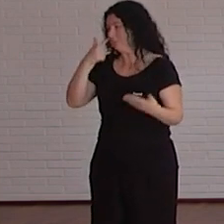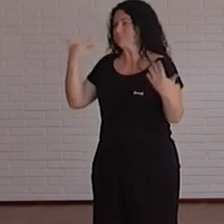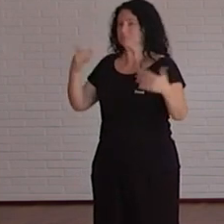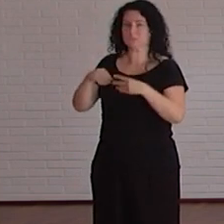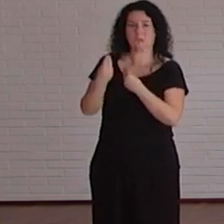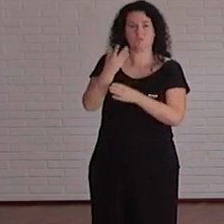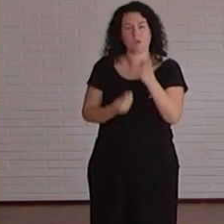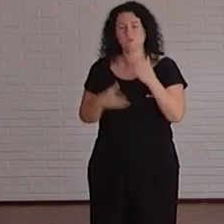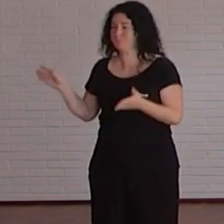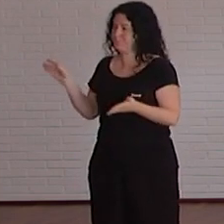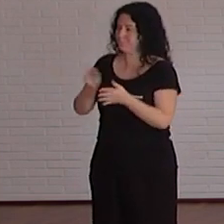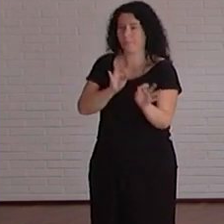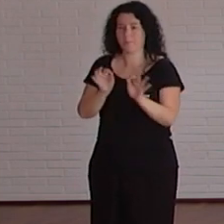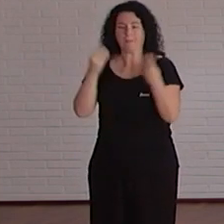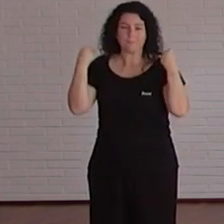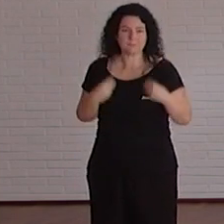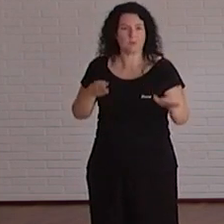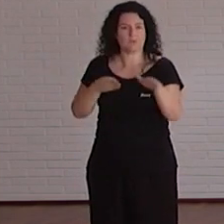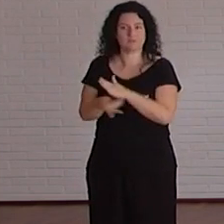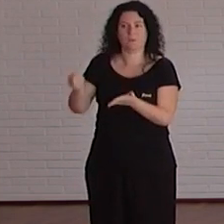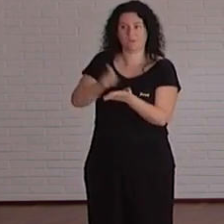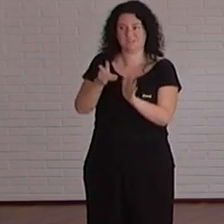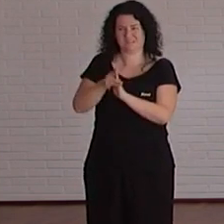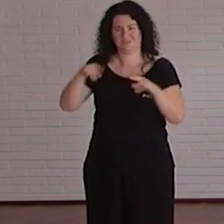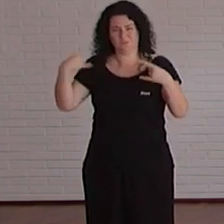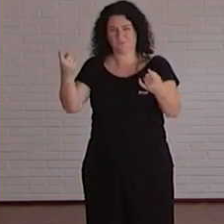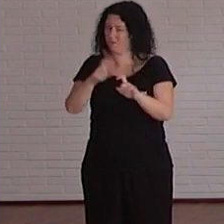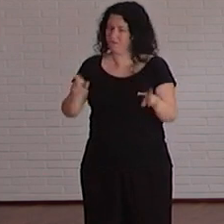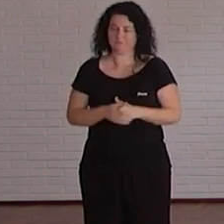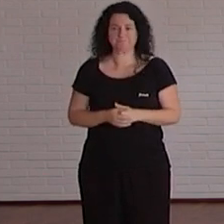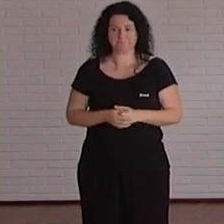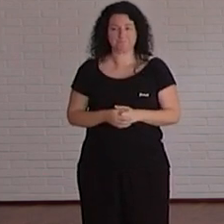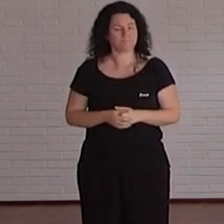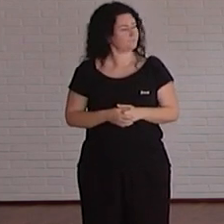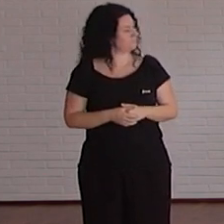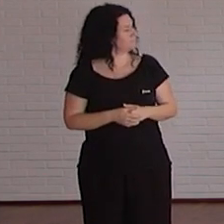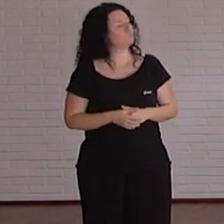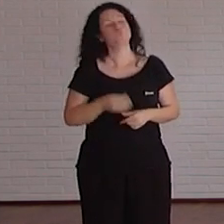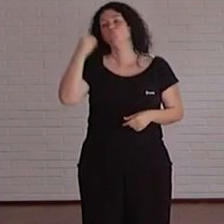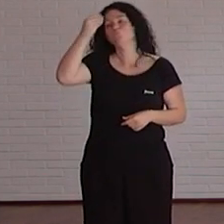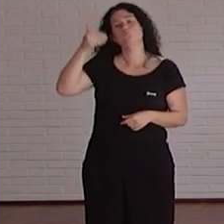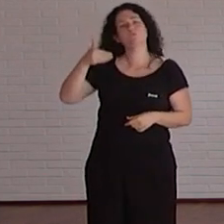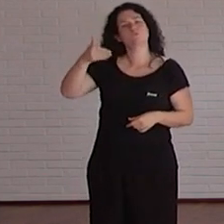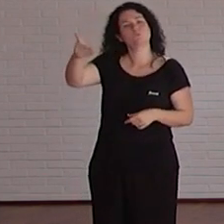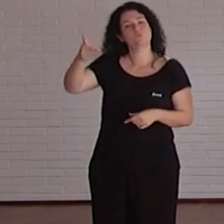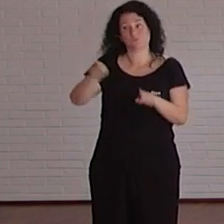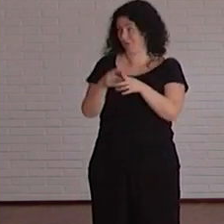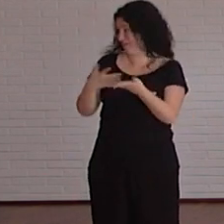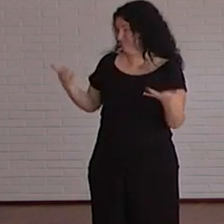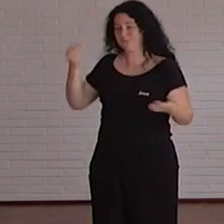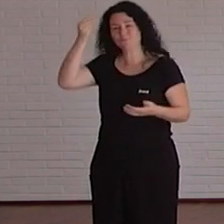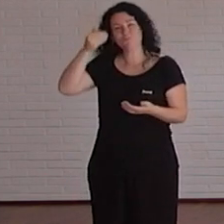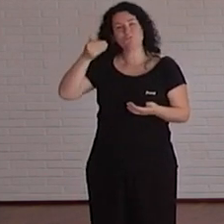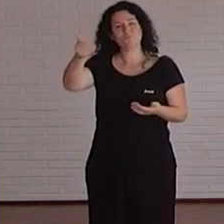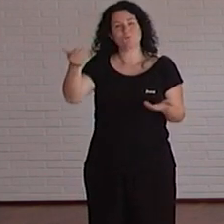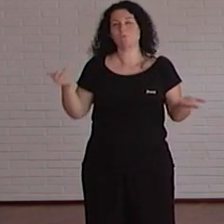preparar el mismo material de forma accesible vale y pensando en el futuro también como todos que piensas